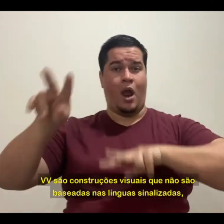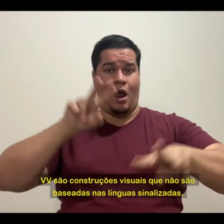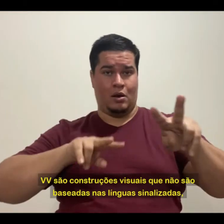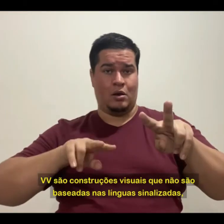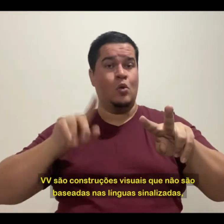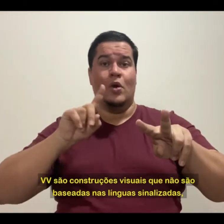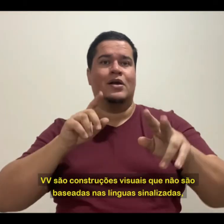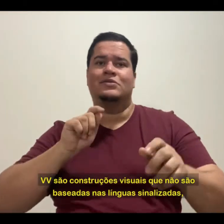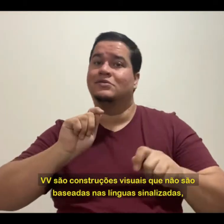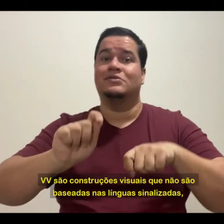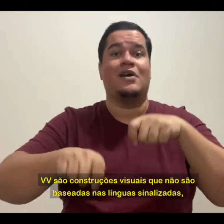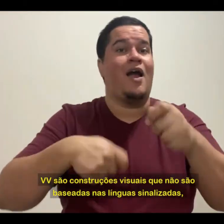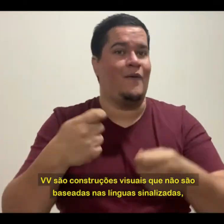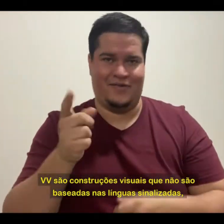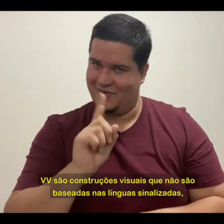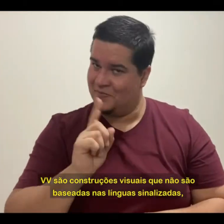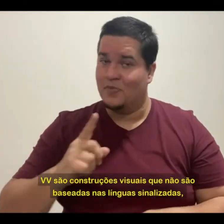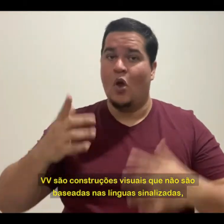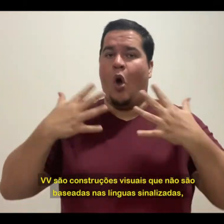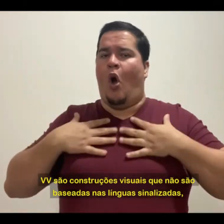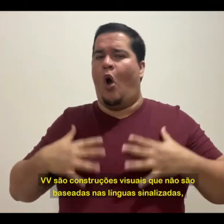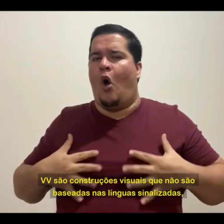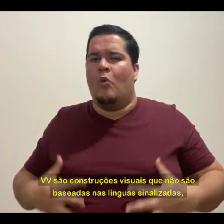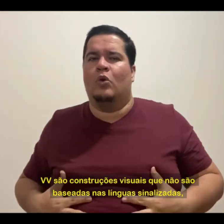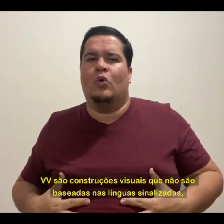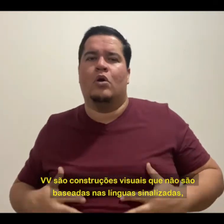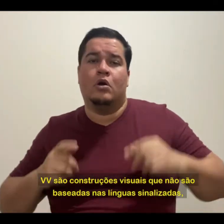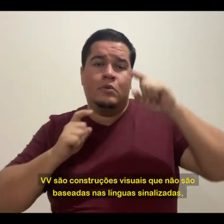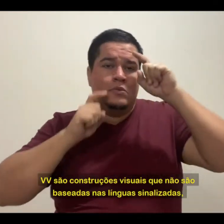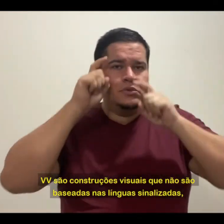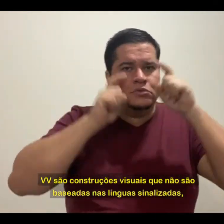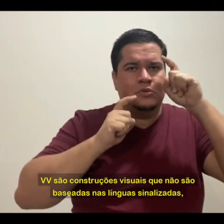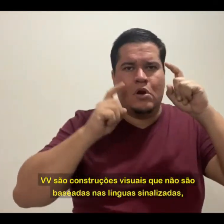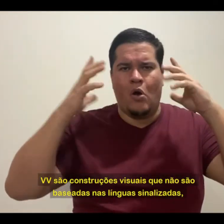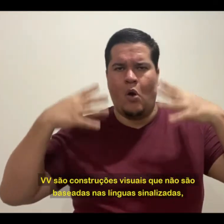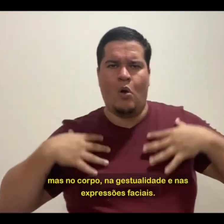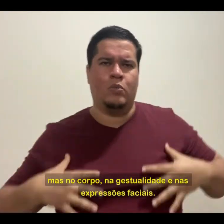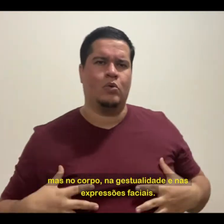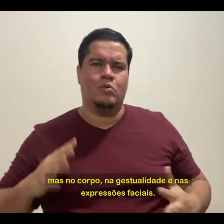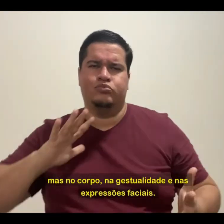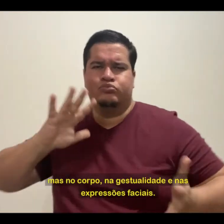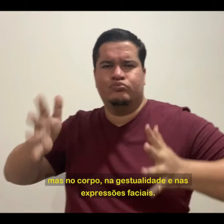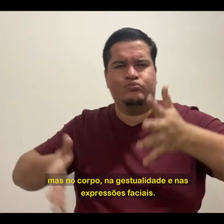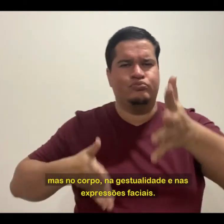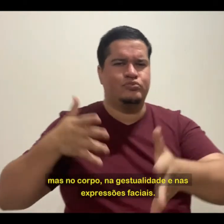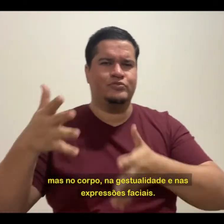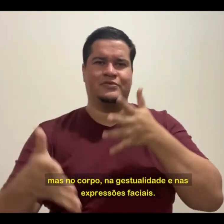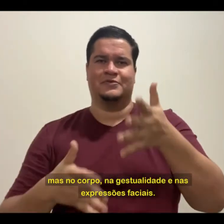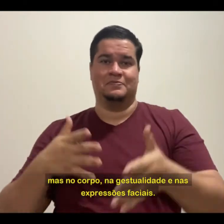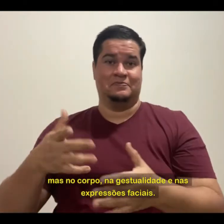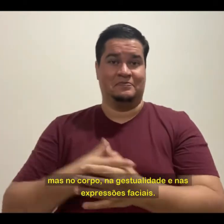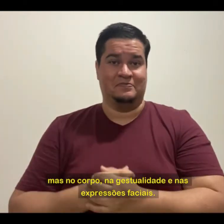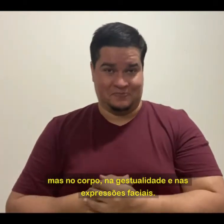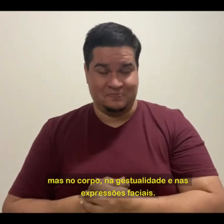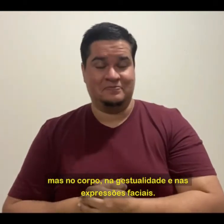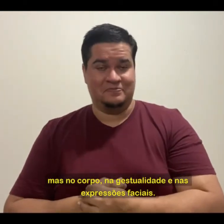visuais que não são baseadas nas línguas sinalizadas, mas no corpo, na gestualidade e nas